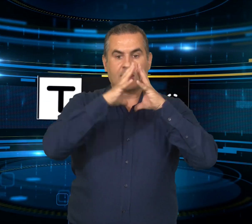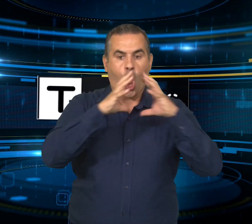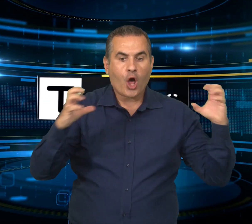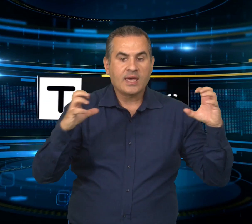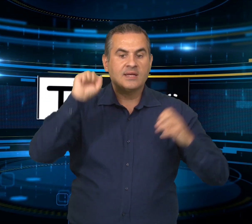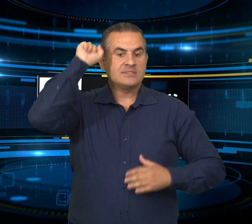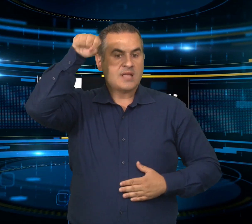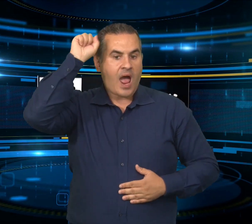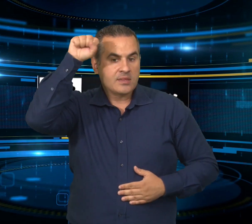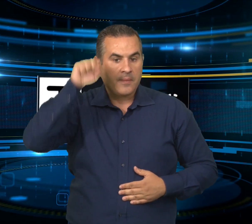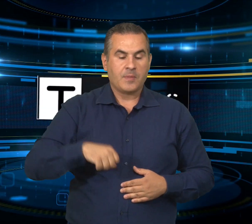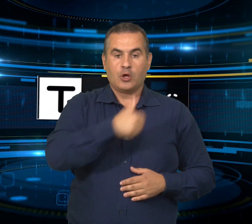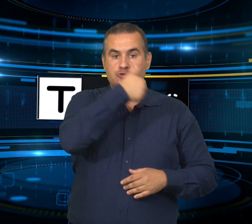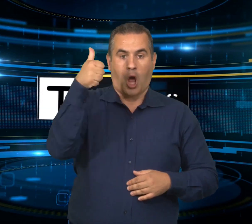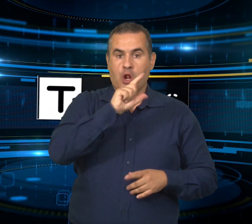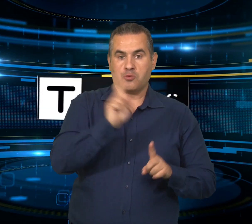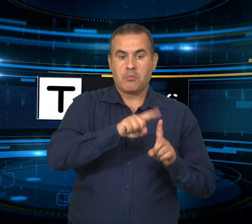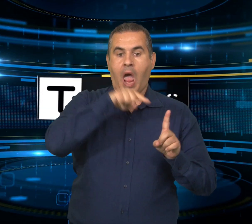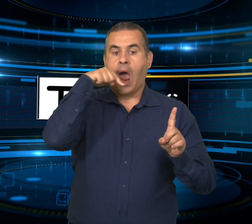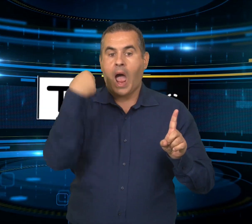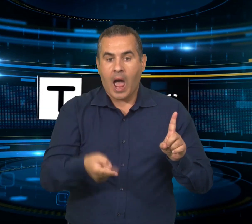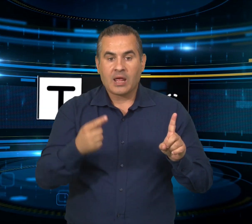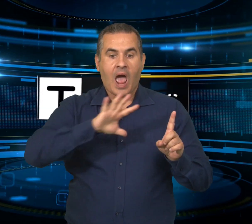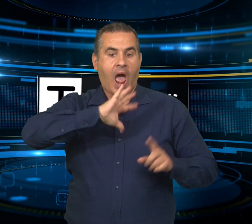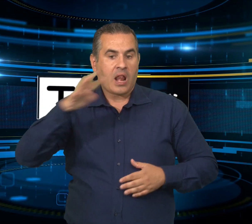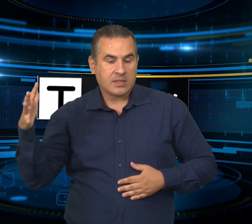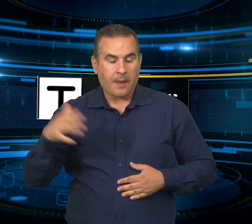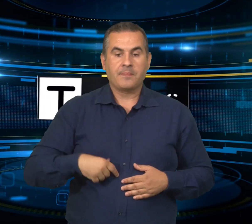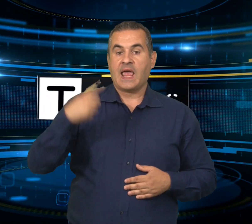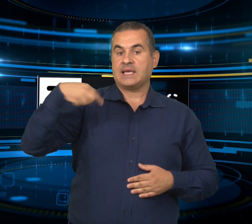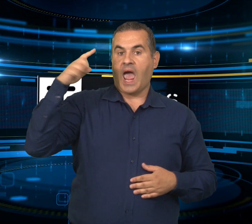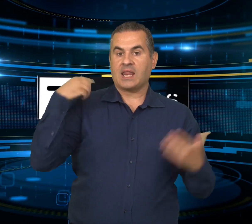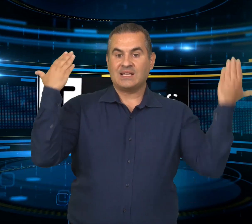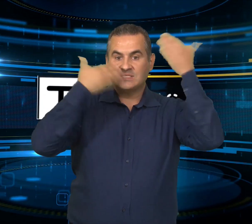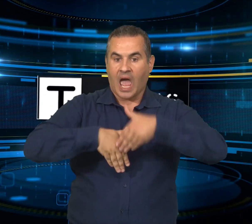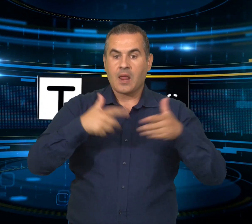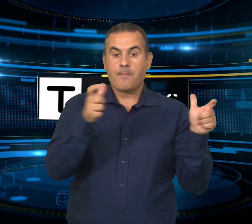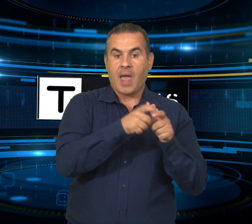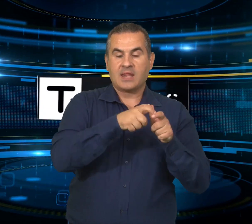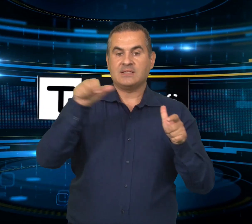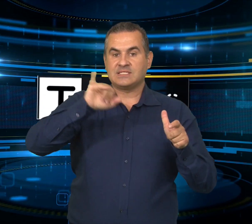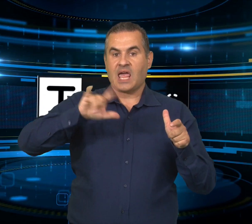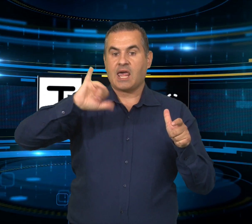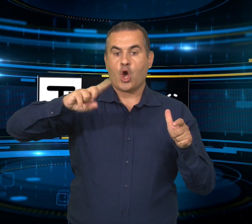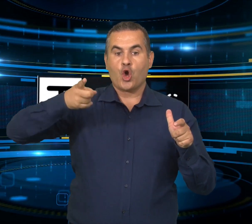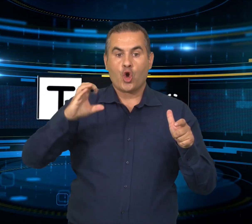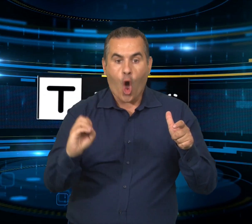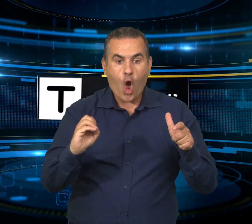Sio il premio Maria Carta è stato assegnato anche al coro e eufonia di Gavui al Circo Lossardo Sunuraghe di